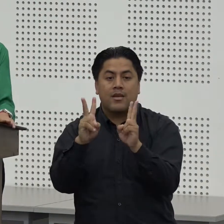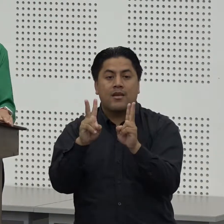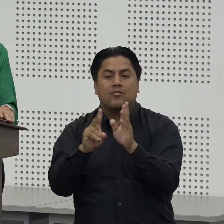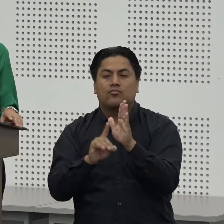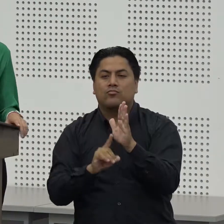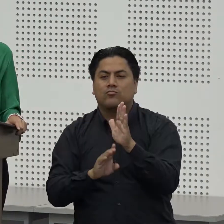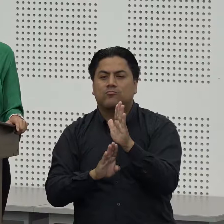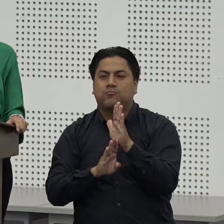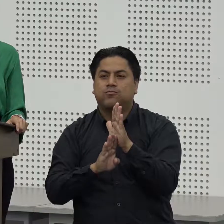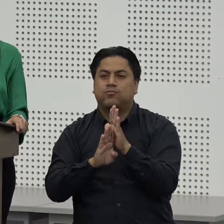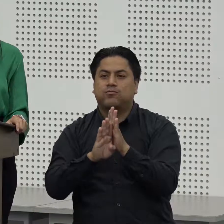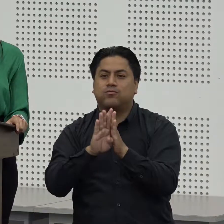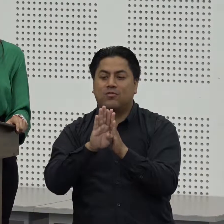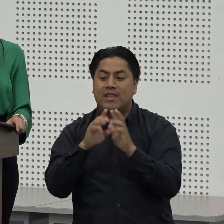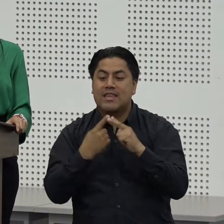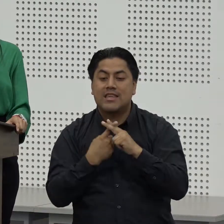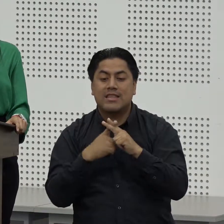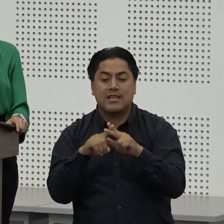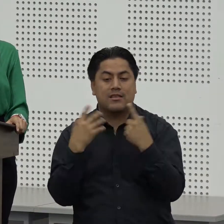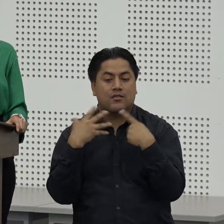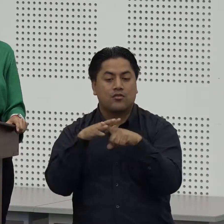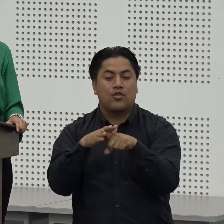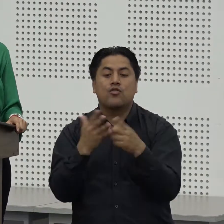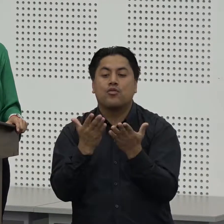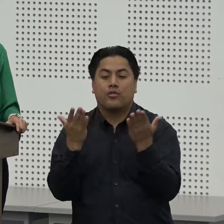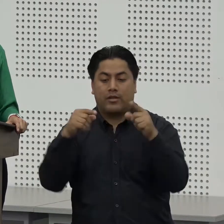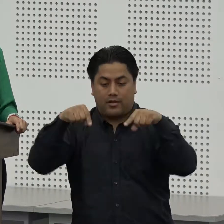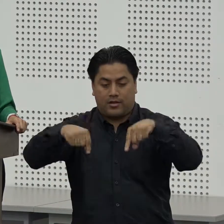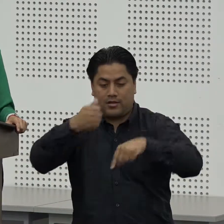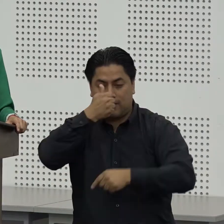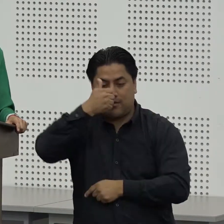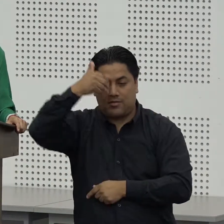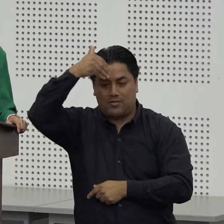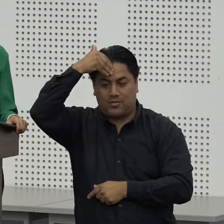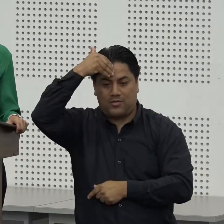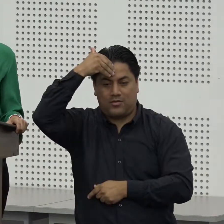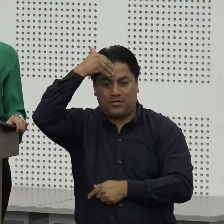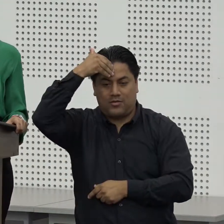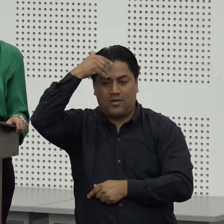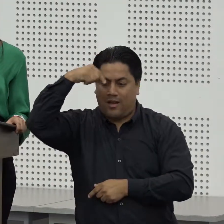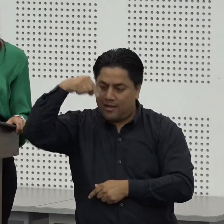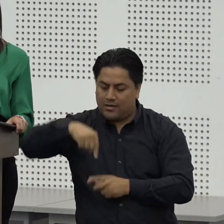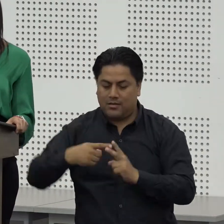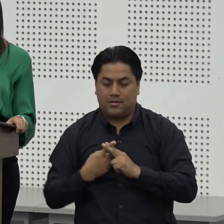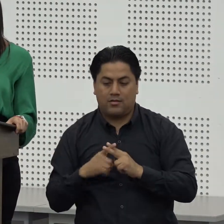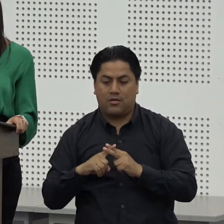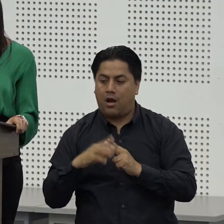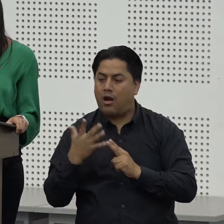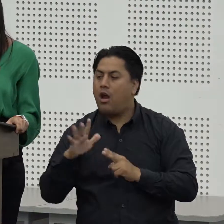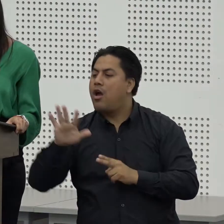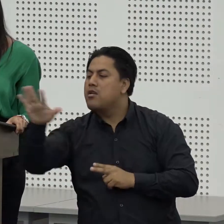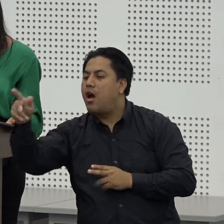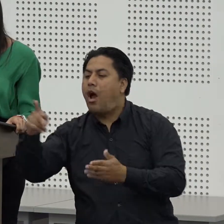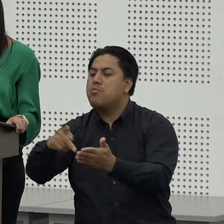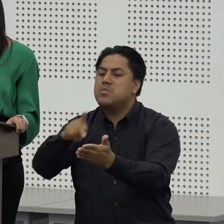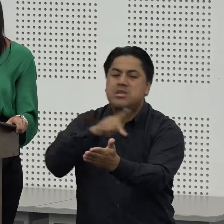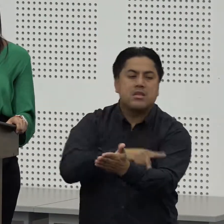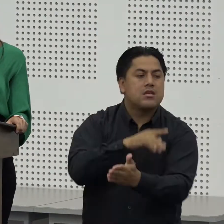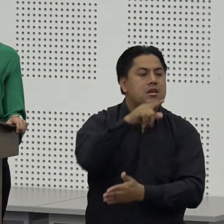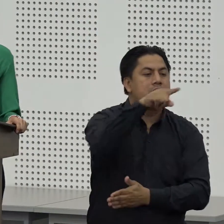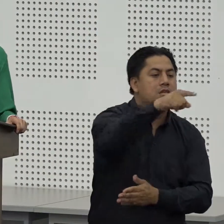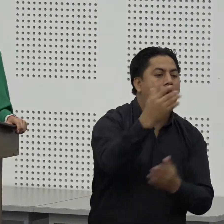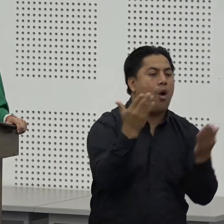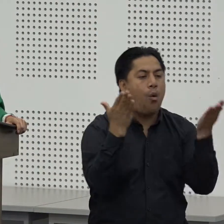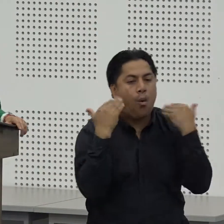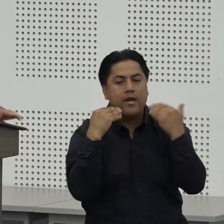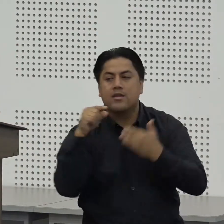sale de aquí de Santo Domingo nosotros estamos incorporando a los otros centros de lo que es Pichincha lo que es Guayas de lo que